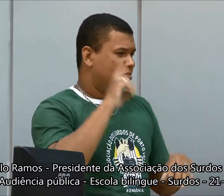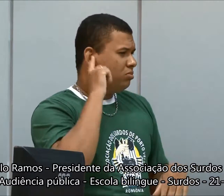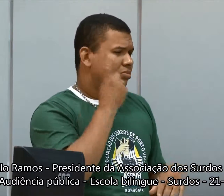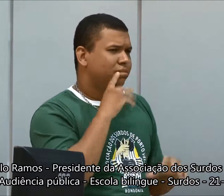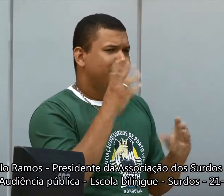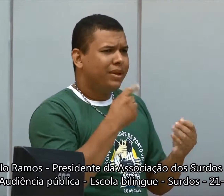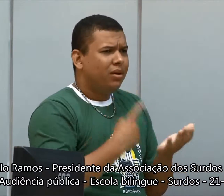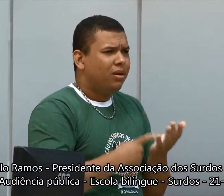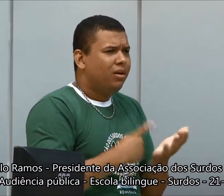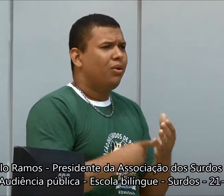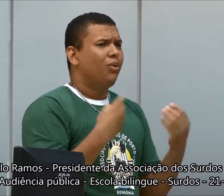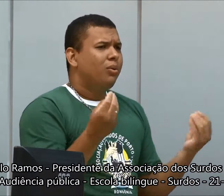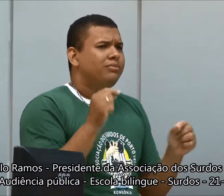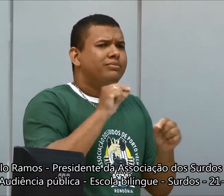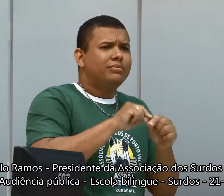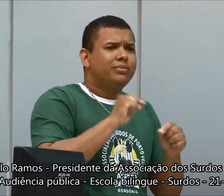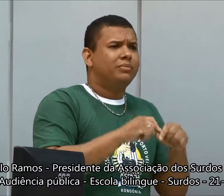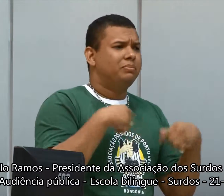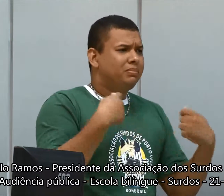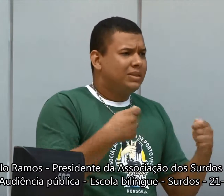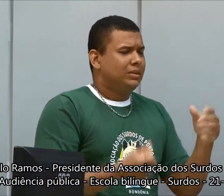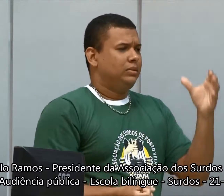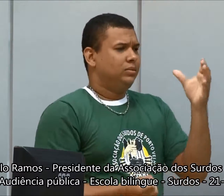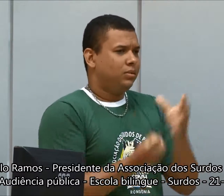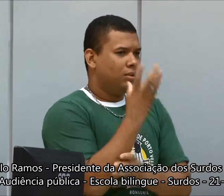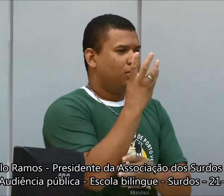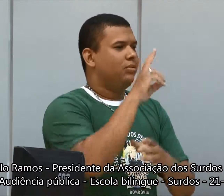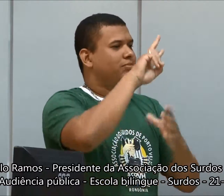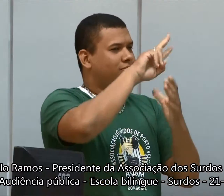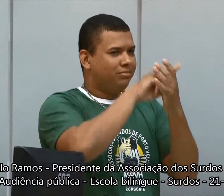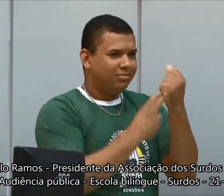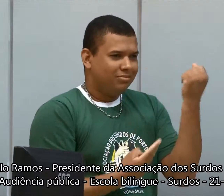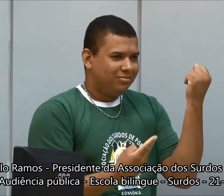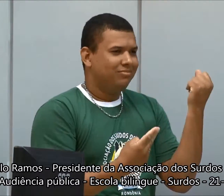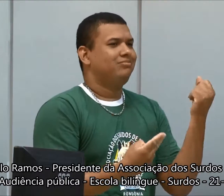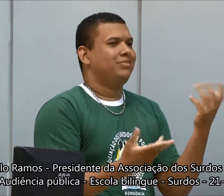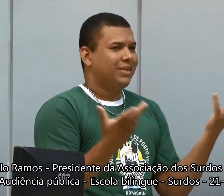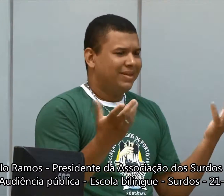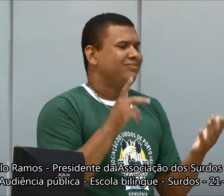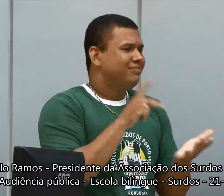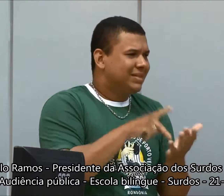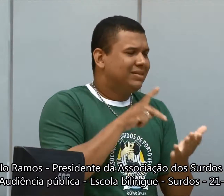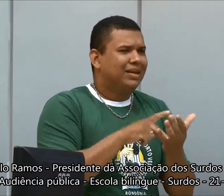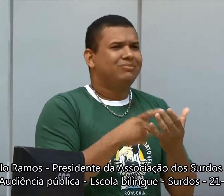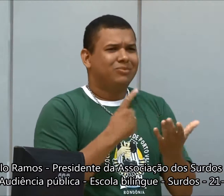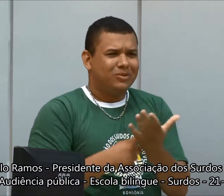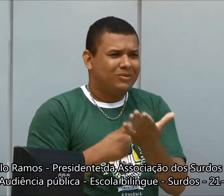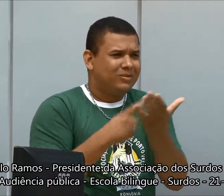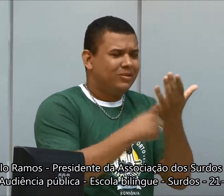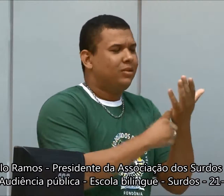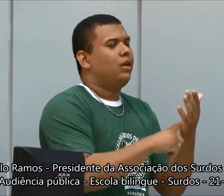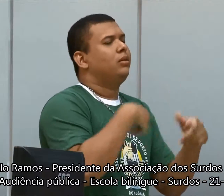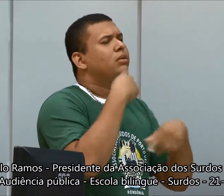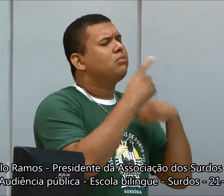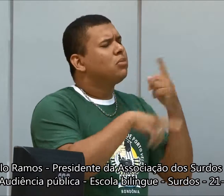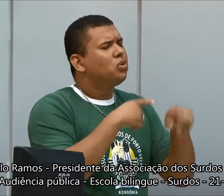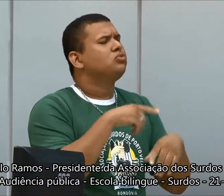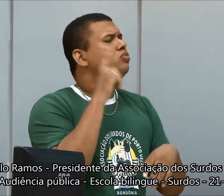quê? Que não tinha escola bilingüe e muitos surdos reclamando. Ah, a gente precisa criar uma escola bilingüe. E a gente diz, ah, é verdade, vamos